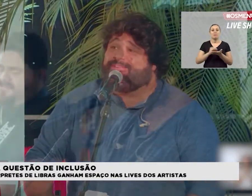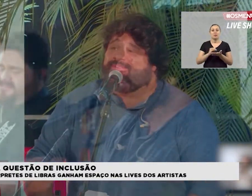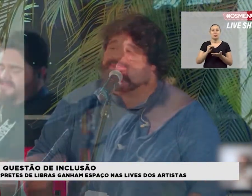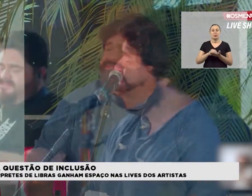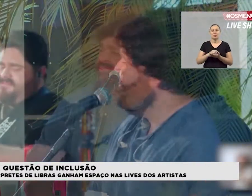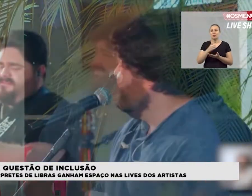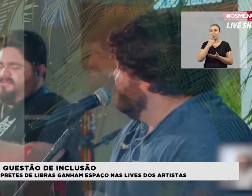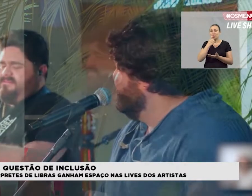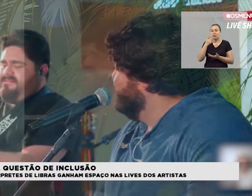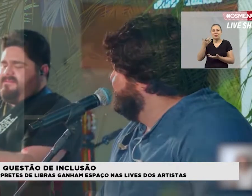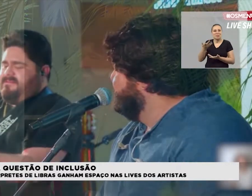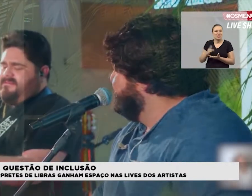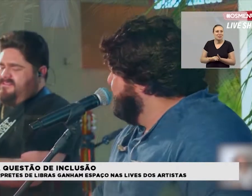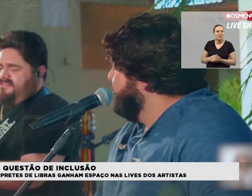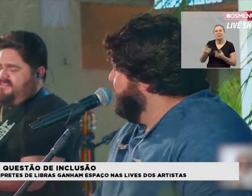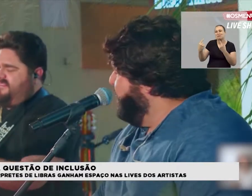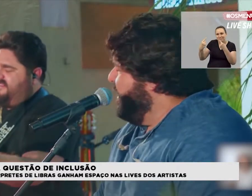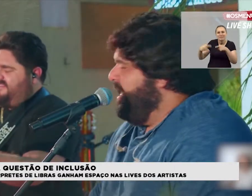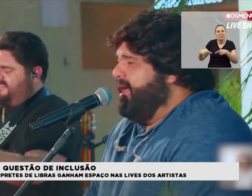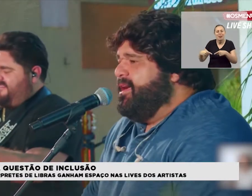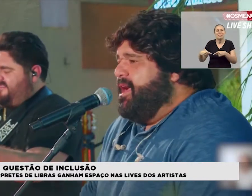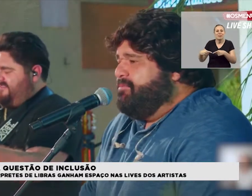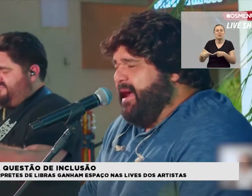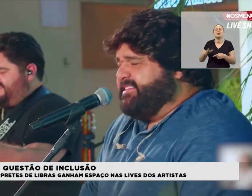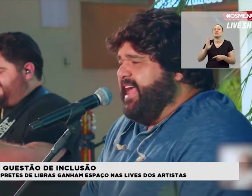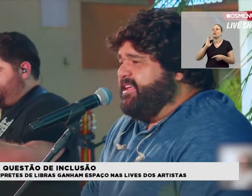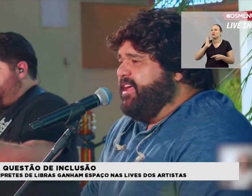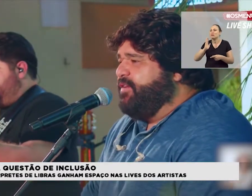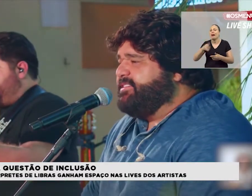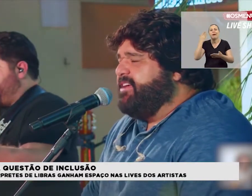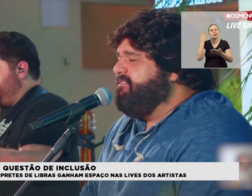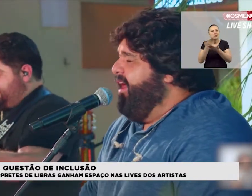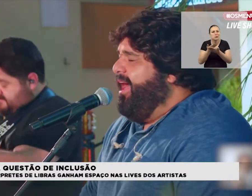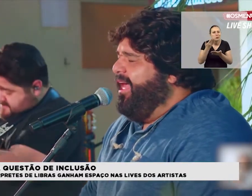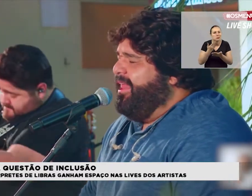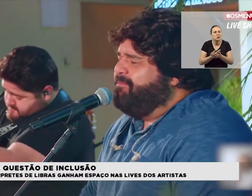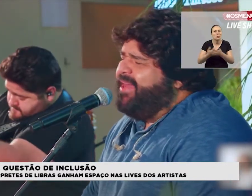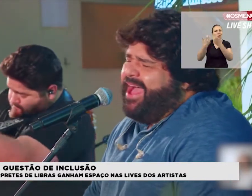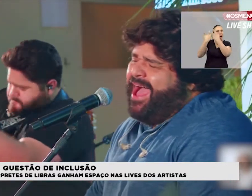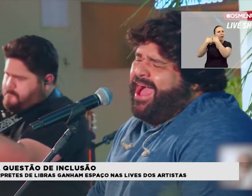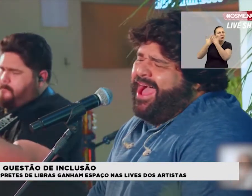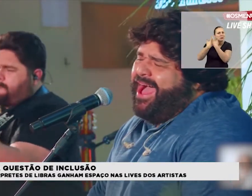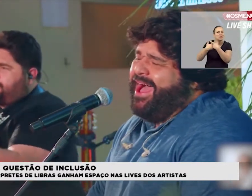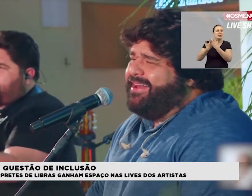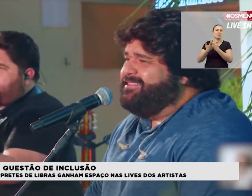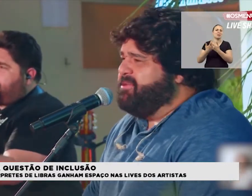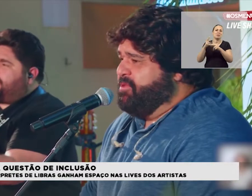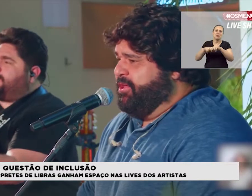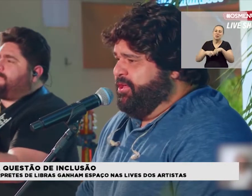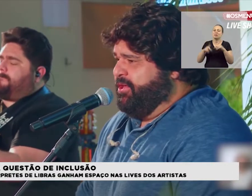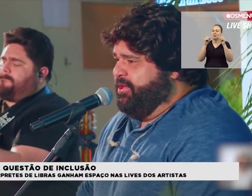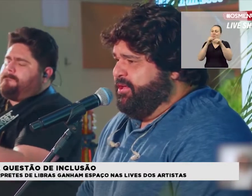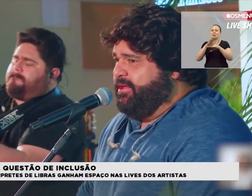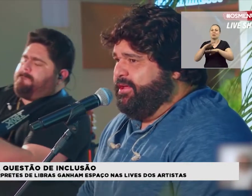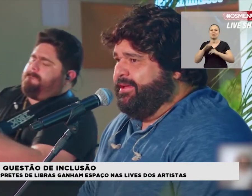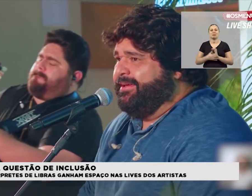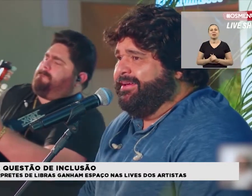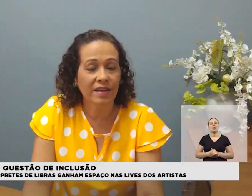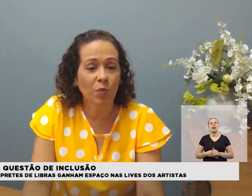deixou ainda mais desafiador o trabalho que já exige muito estudo e raciocínio rápido durante a tradução. E eu